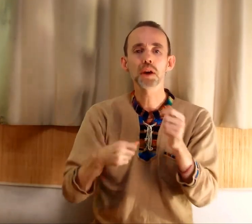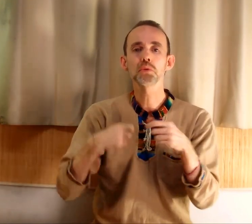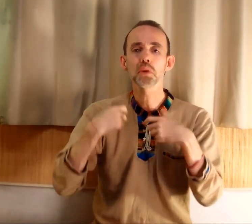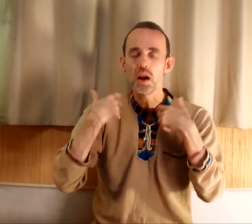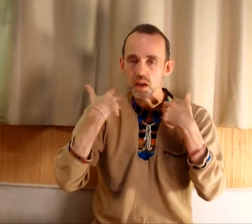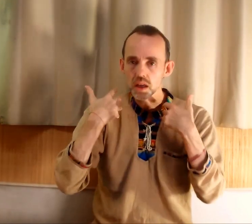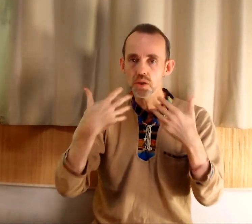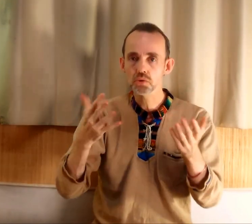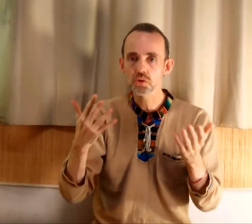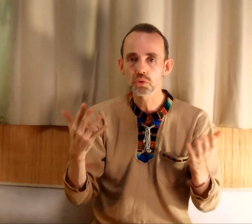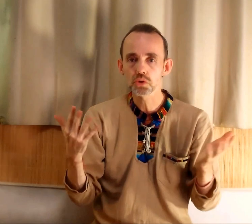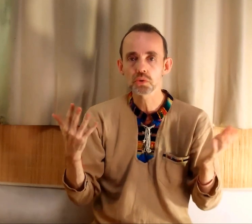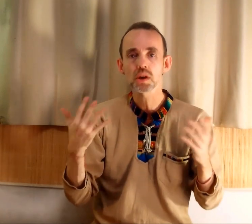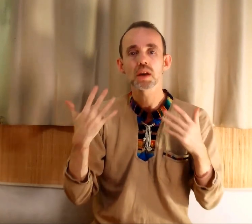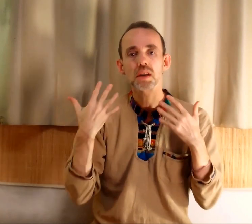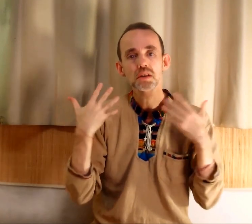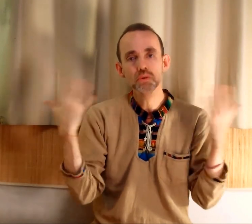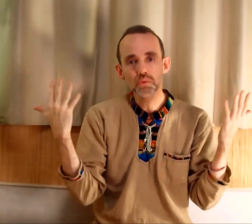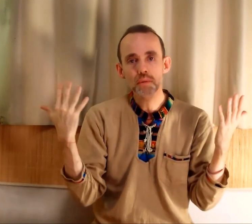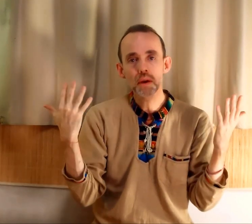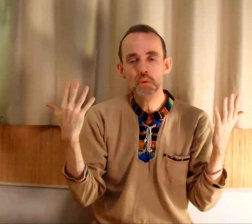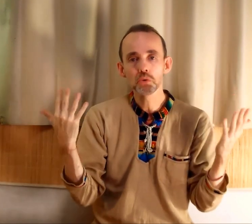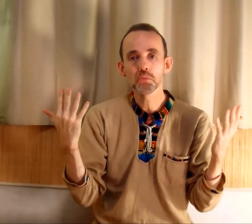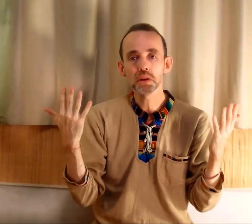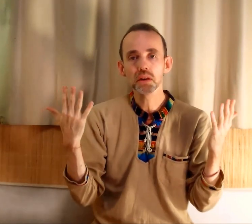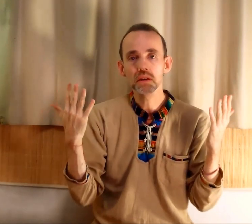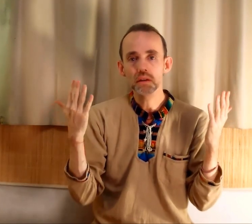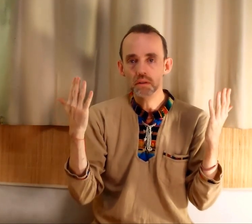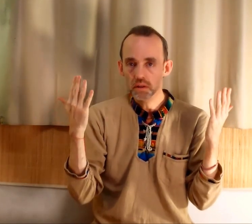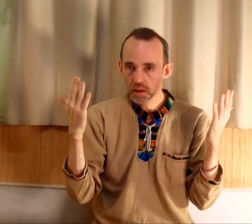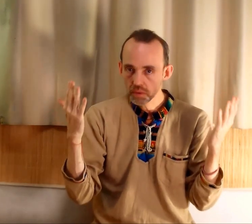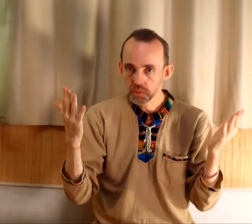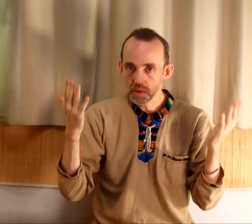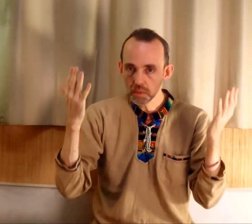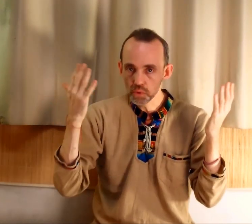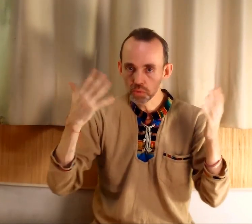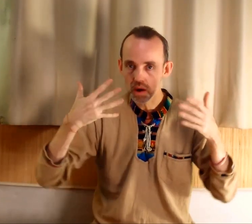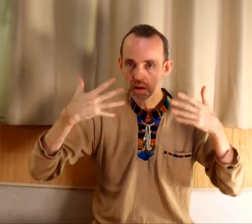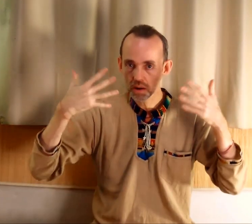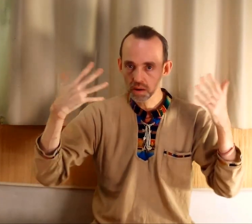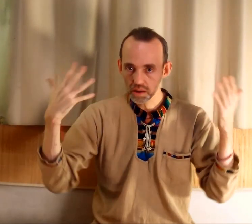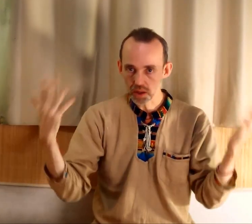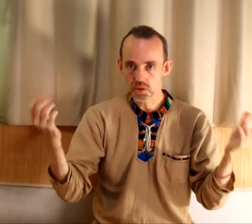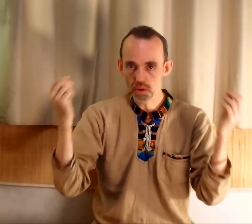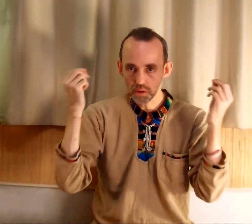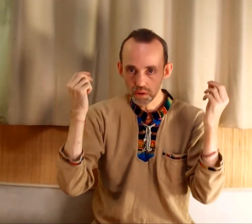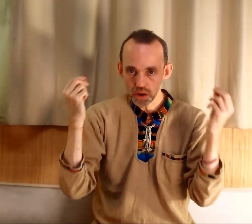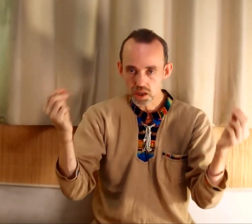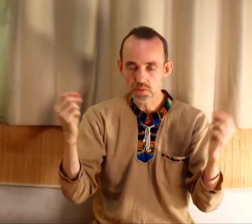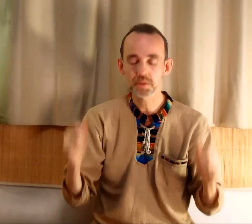factures à reler, et ce genre de choses. Ça, c'est tout à fait utopique. Vous avez besoin d'un temps libre.